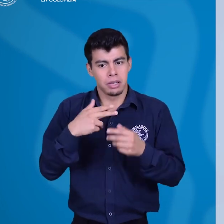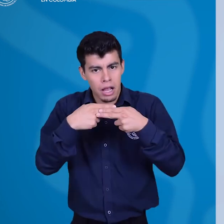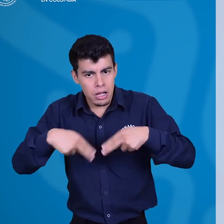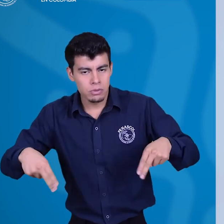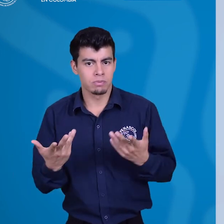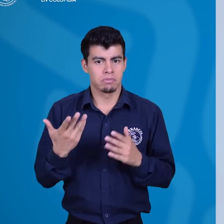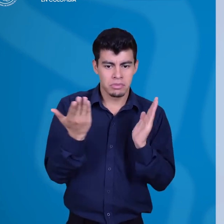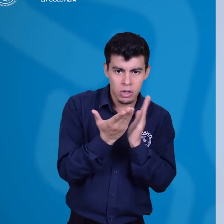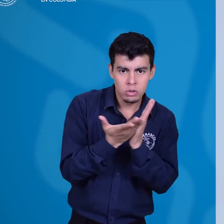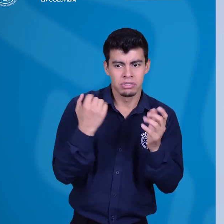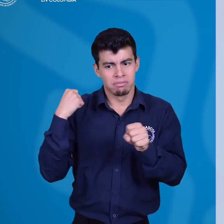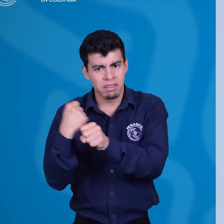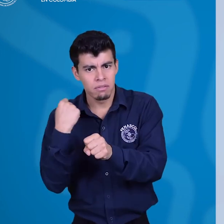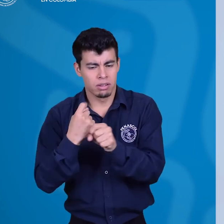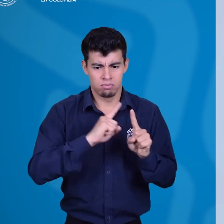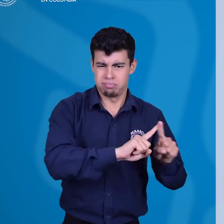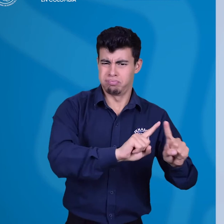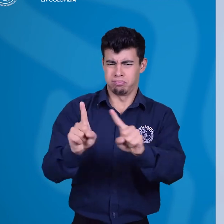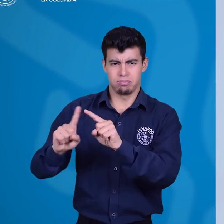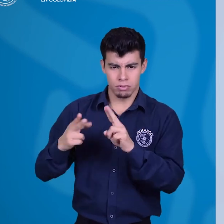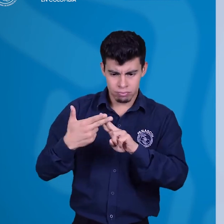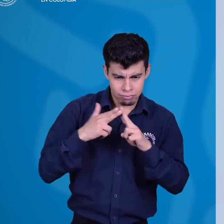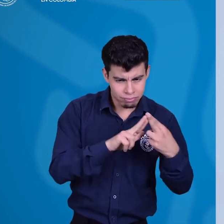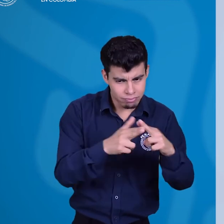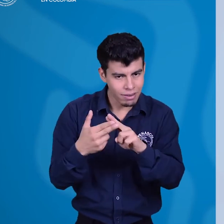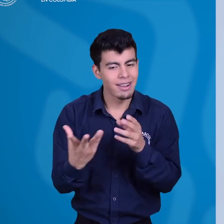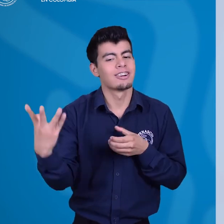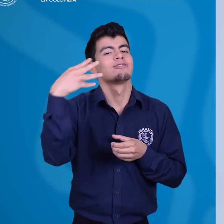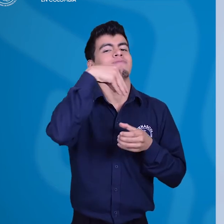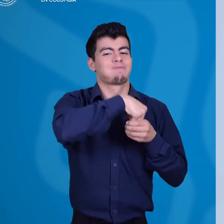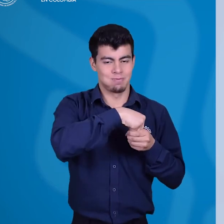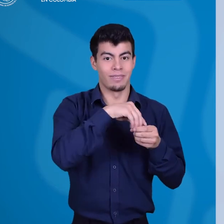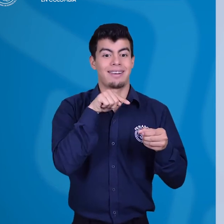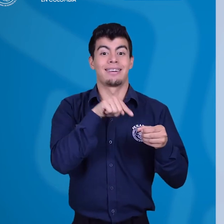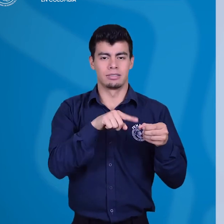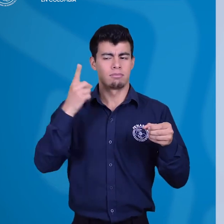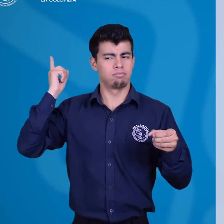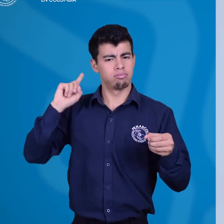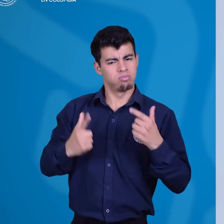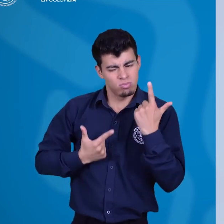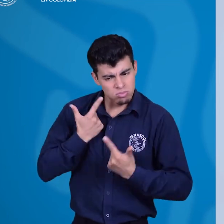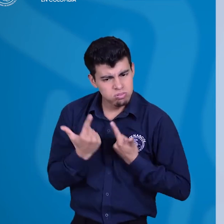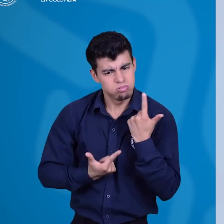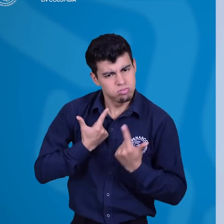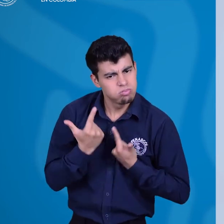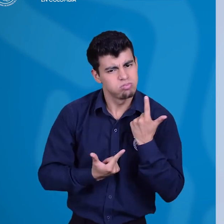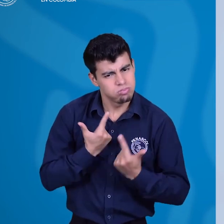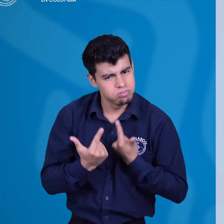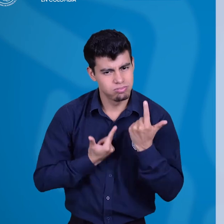espacios para la visibilización y el reconocimiento de los liderazgos femeninos al interior del